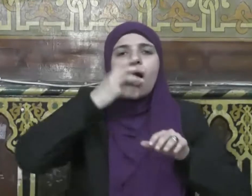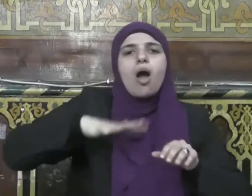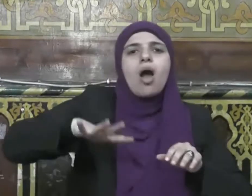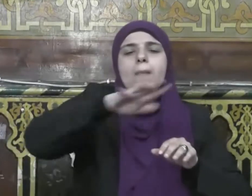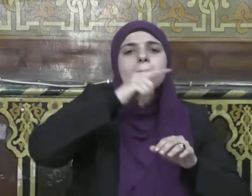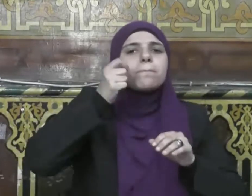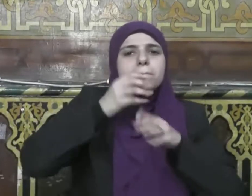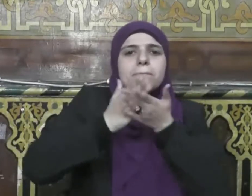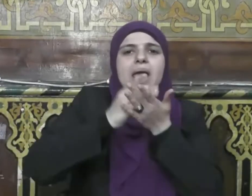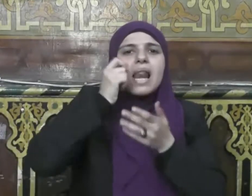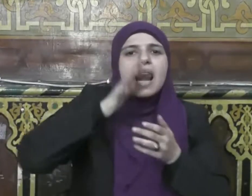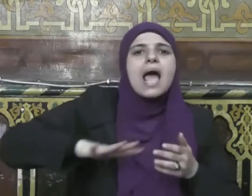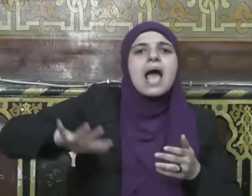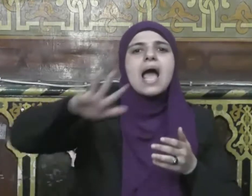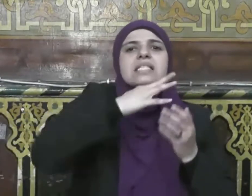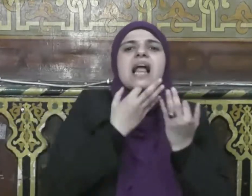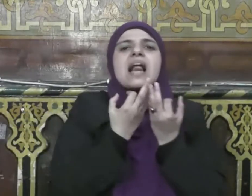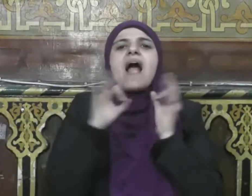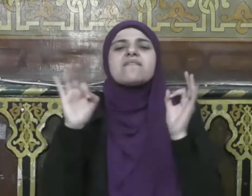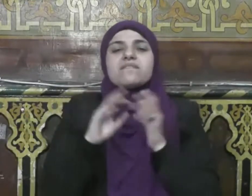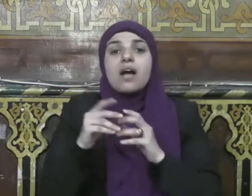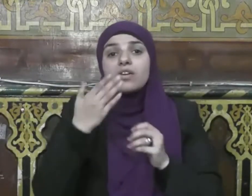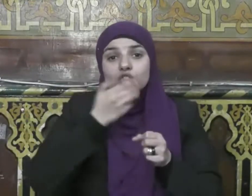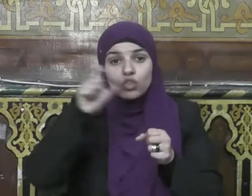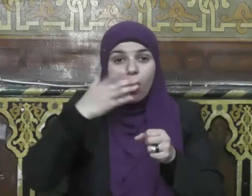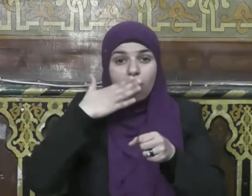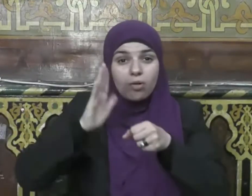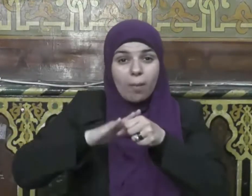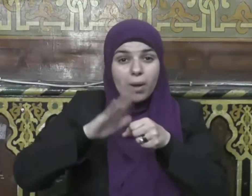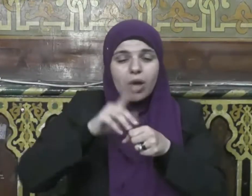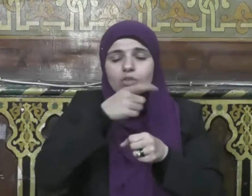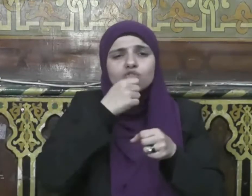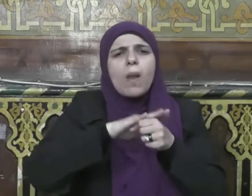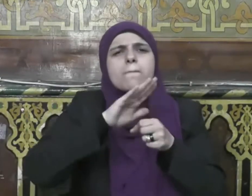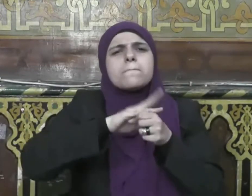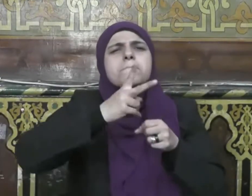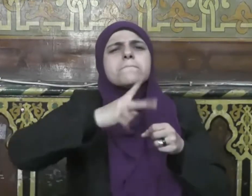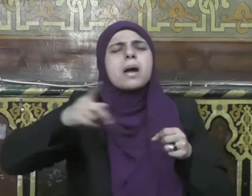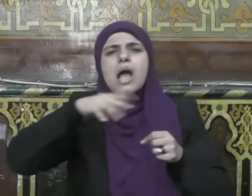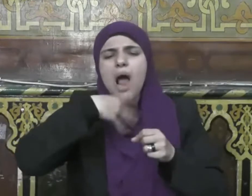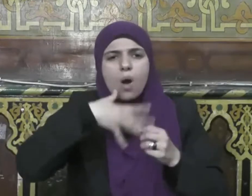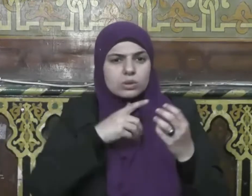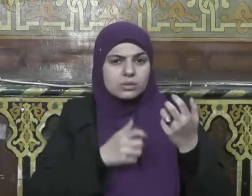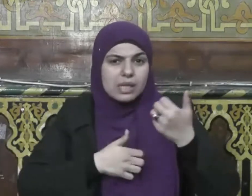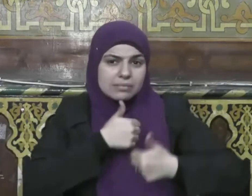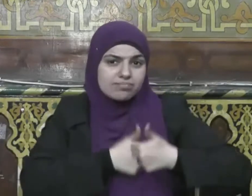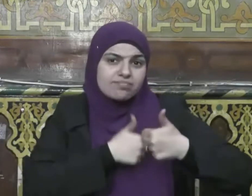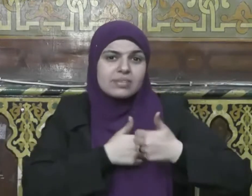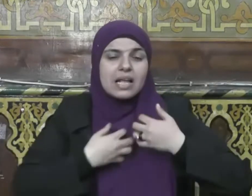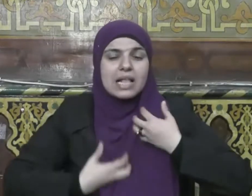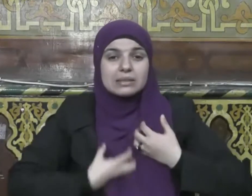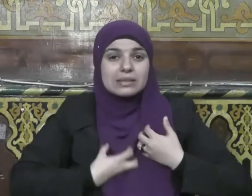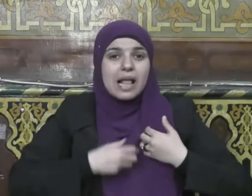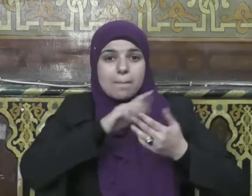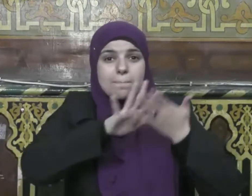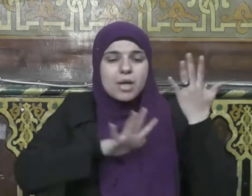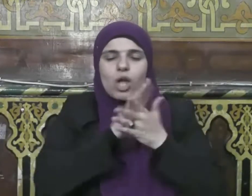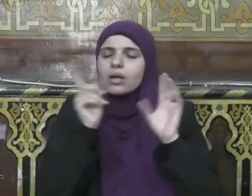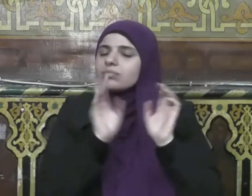فيه للتشاحن ولا للمتشاحنين وإذا كان رمضان شهر الصلة